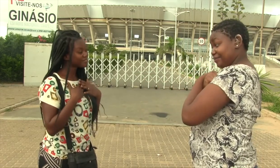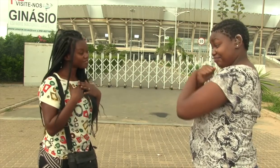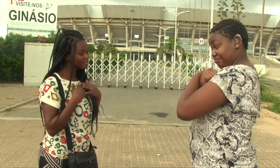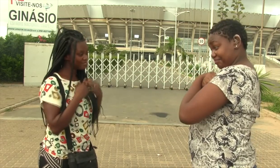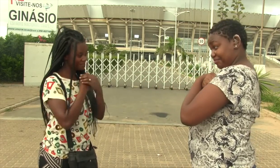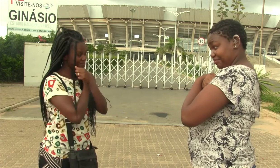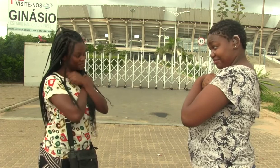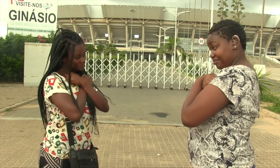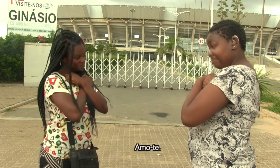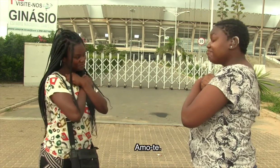Amo.